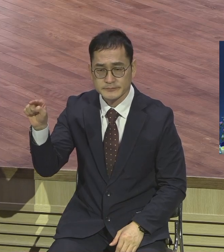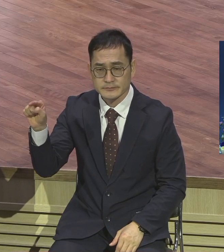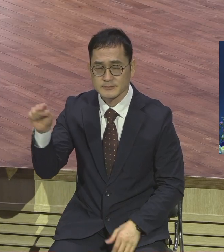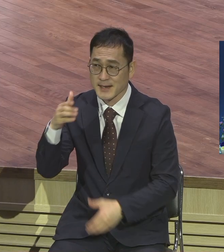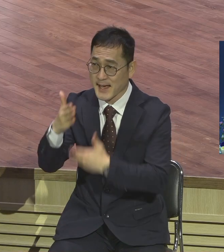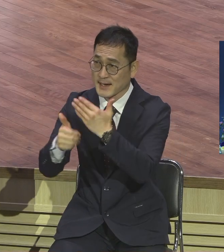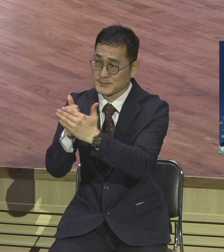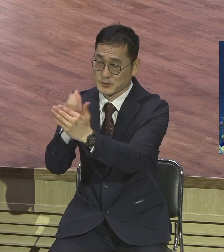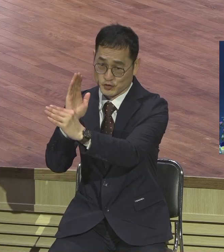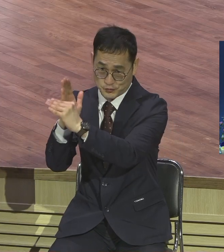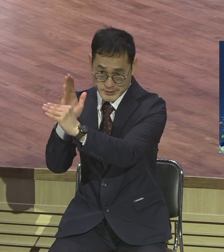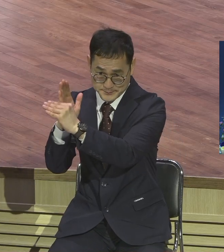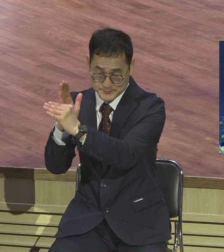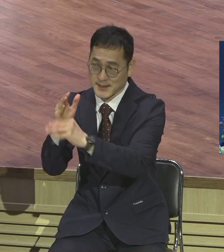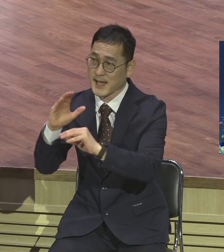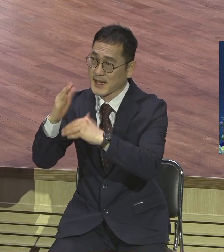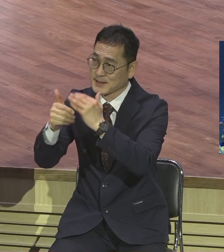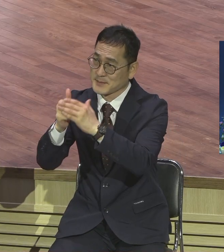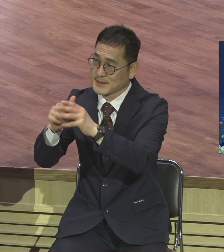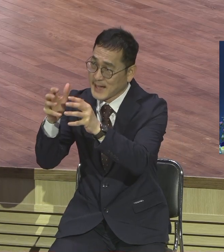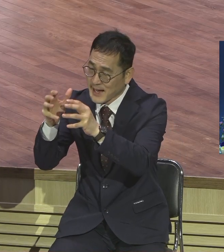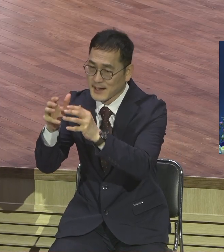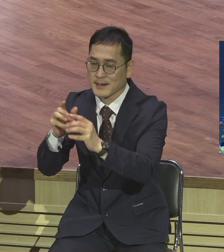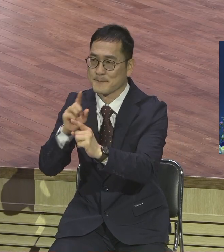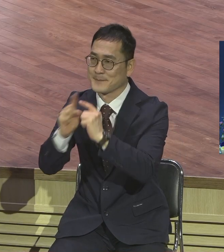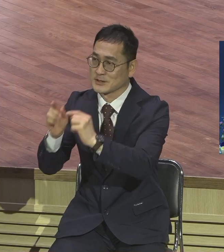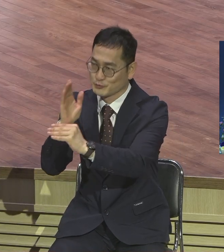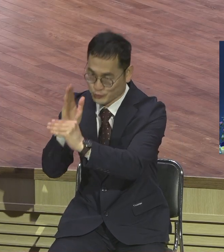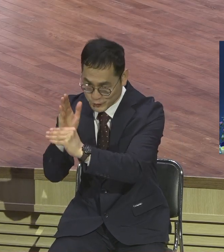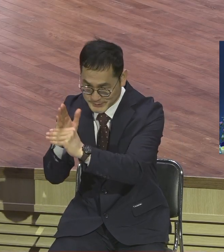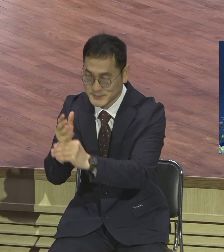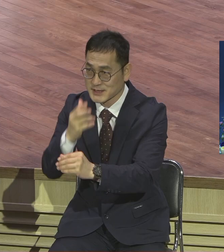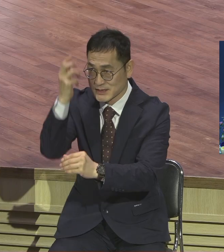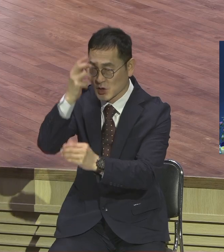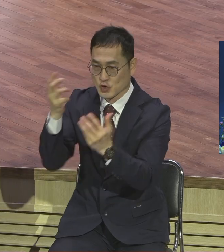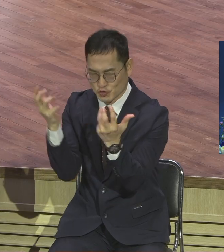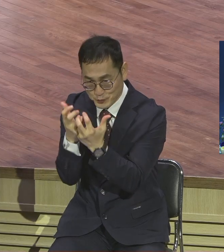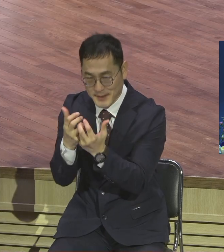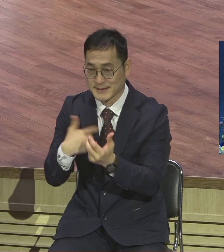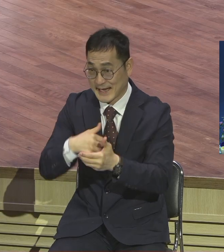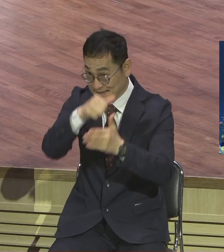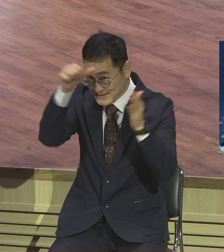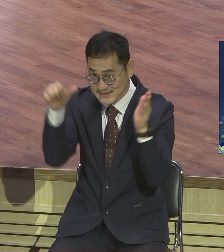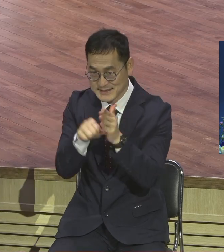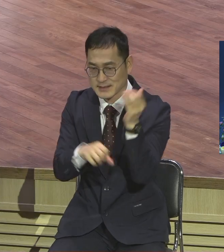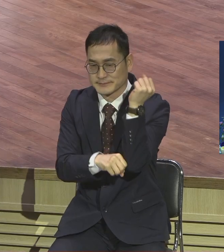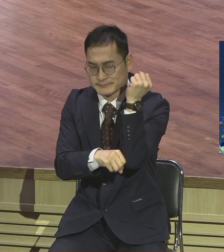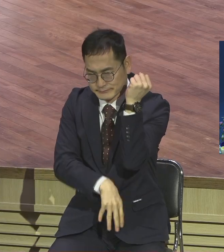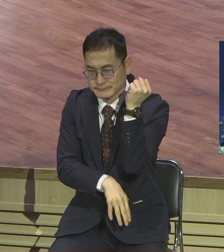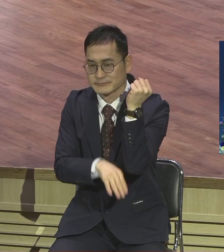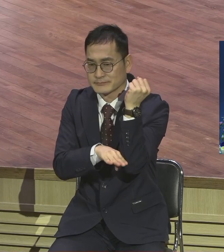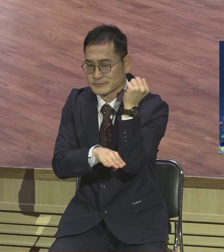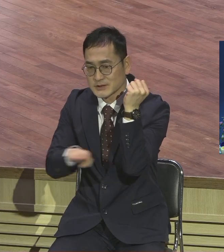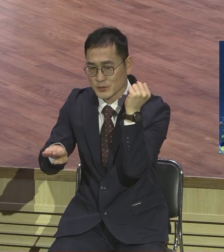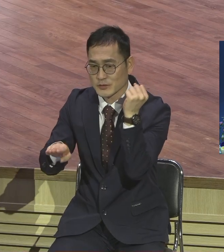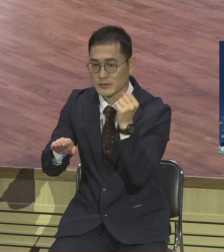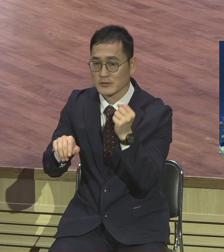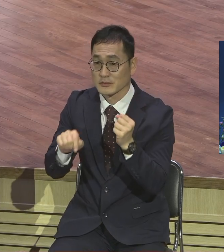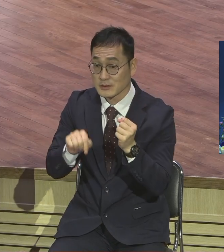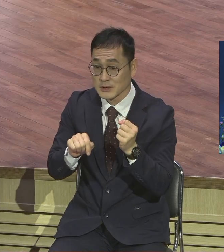중심 하나님 나라 말씀 중심 언제나 성령 충만. 이게 내 인생의 플랫폼이 돼야 된다. 우리